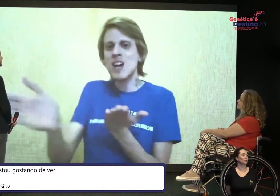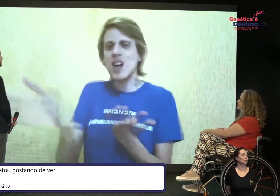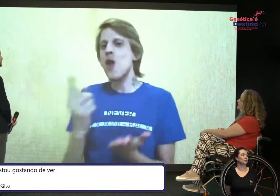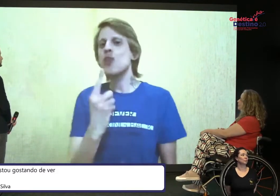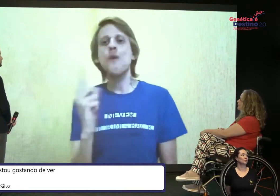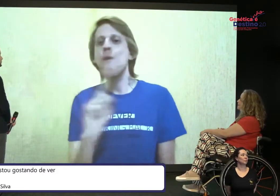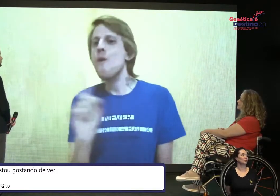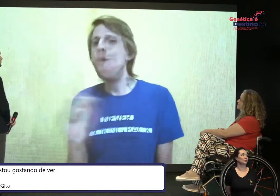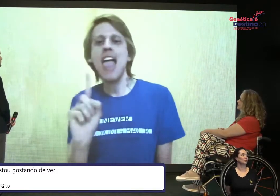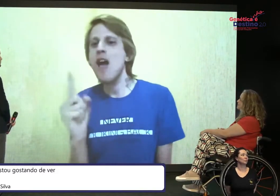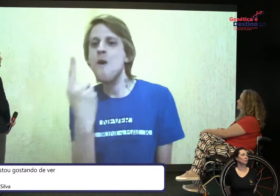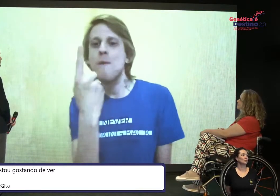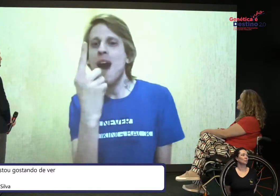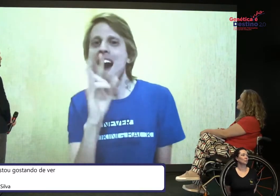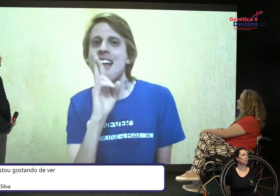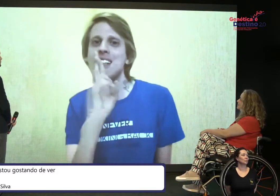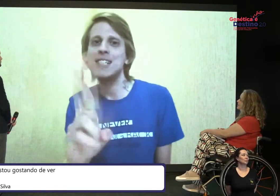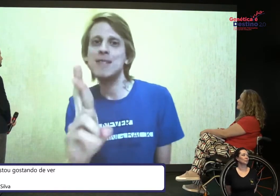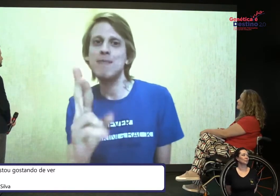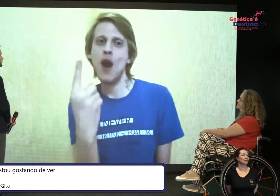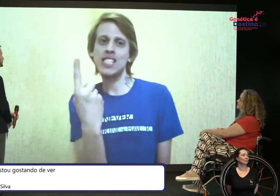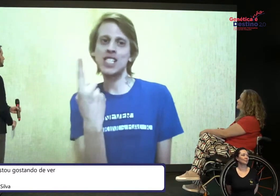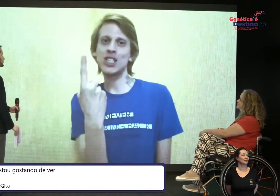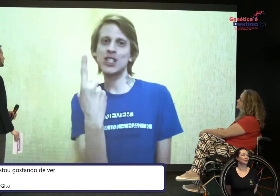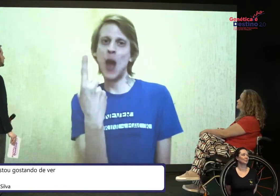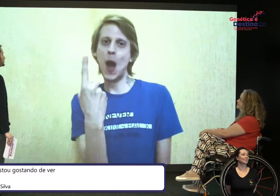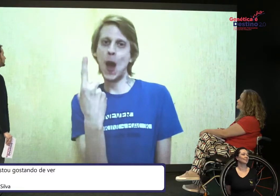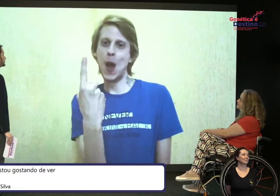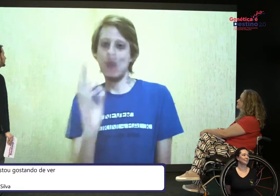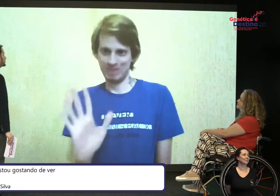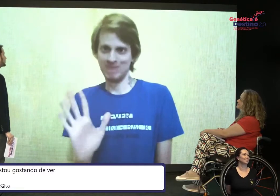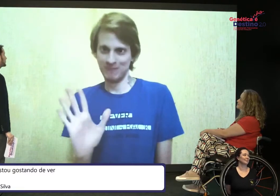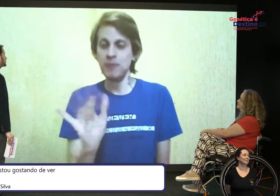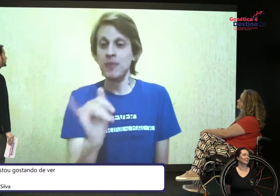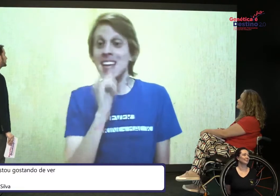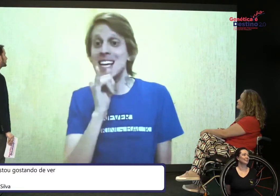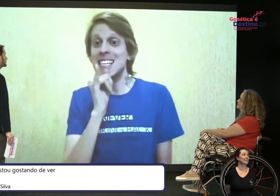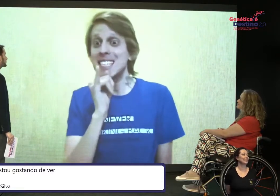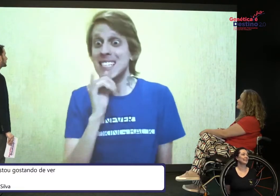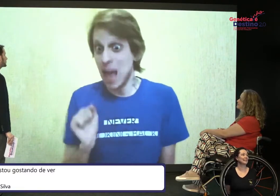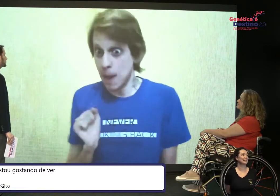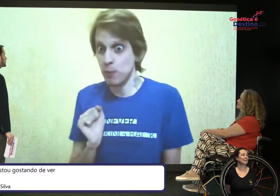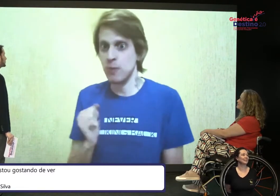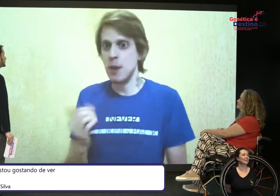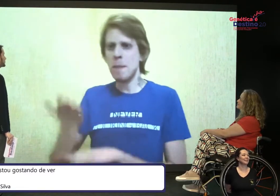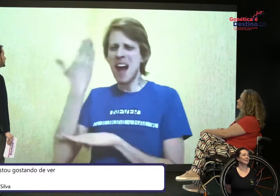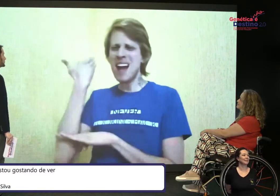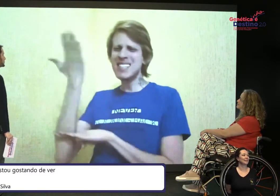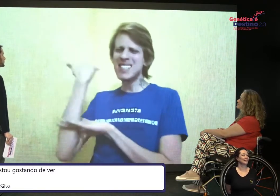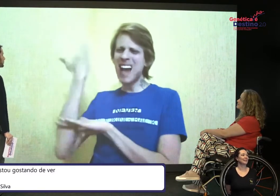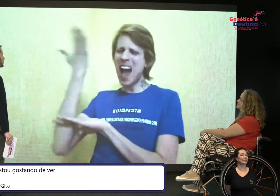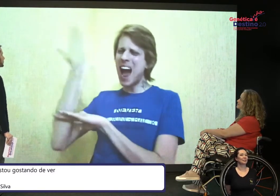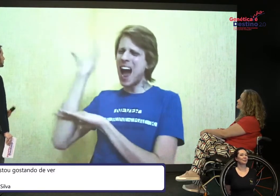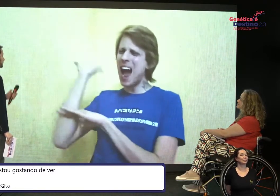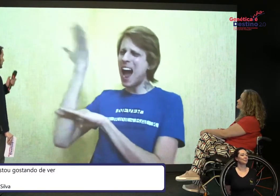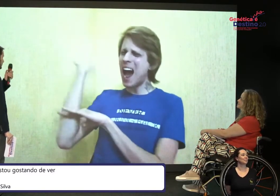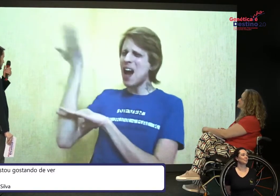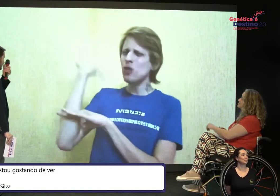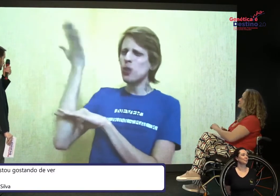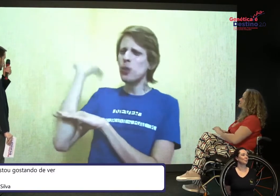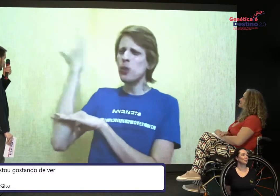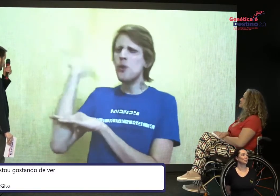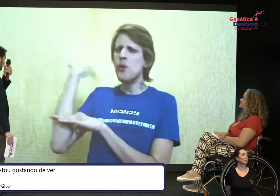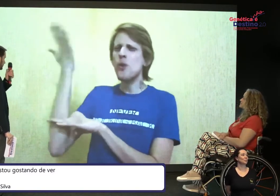São muitos caminhos, muitos percursos. E não é só uma única resposta, não, Alex. Mas, por exemplo, lá no